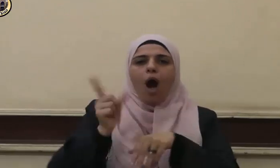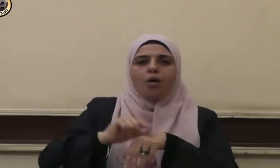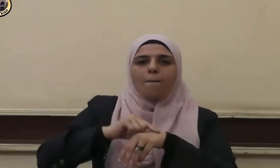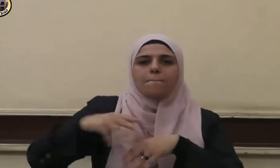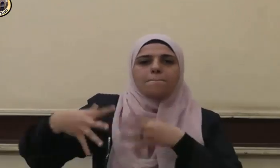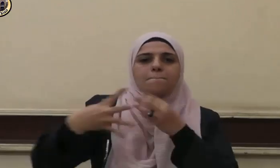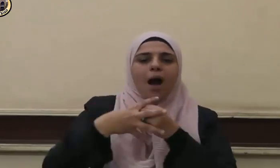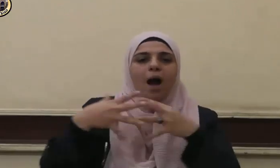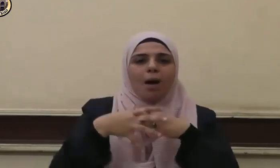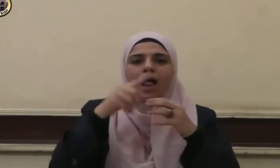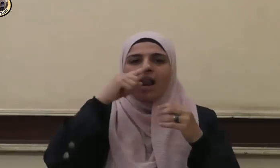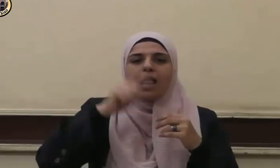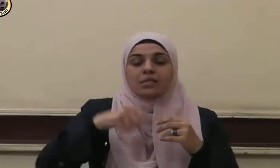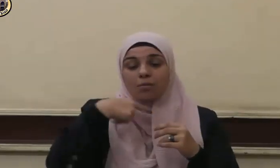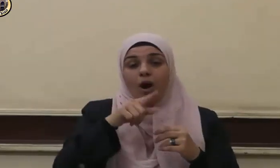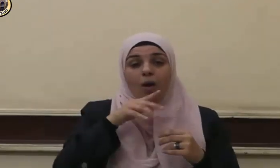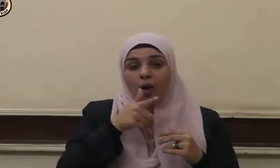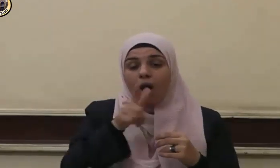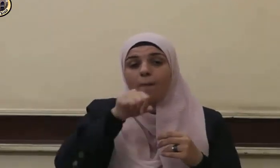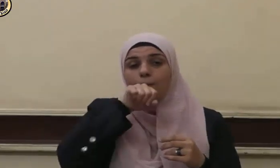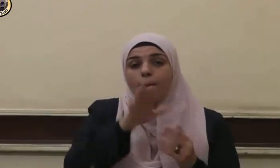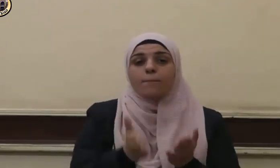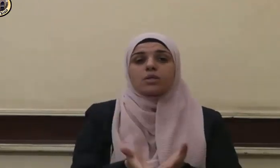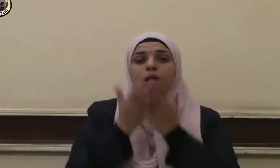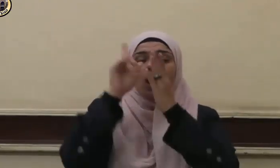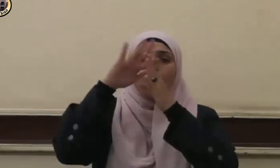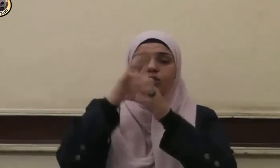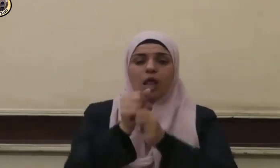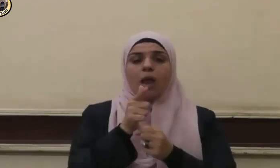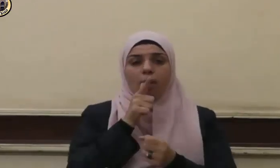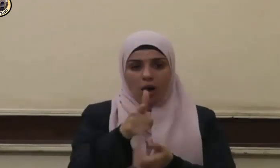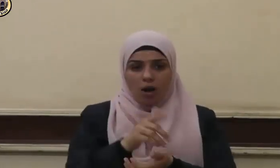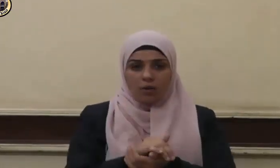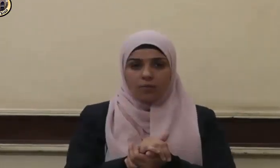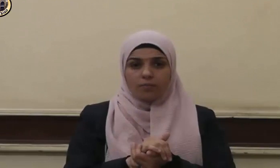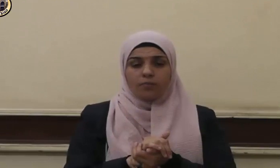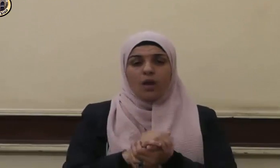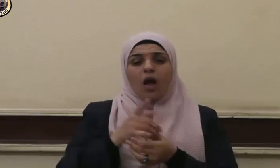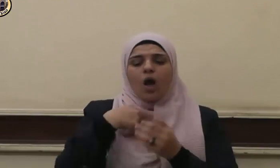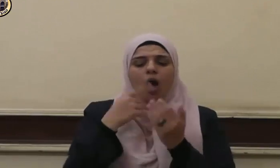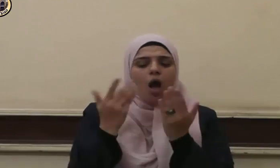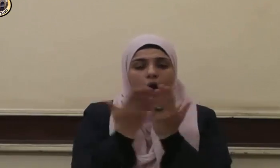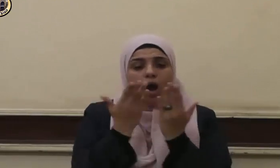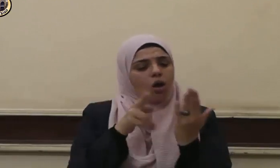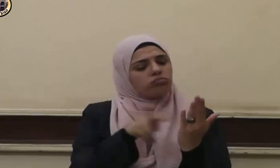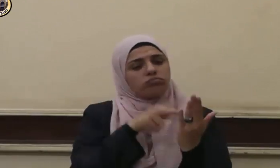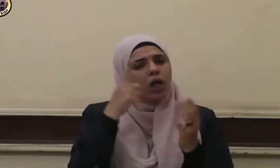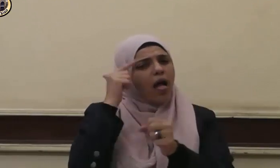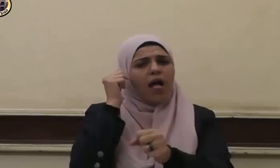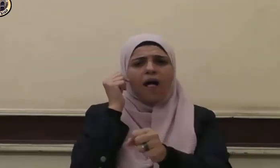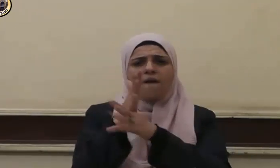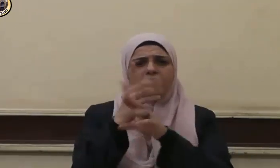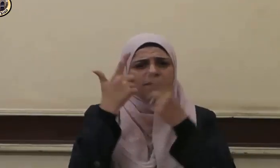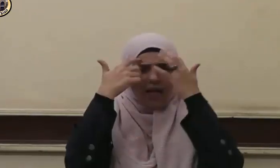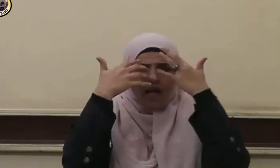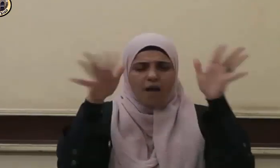ثم قال رسول الله صلى الله عليه وسلم اقرأوا إن شئتم فهل